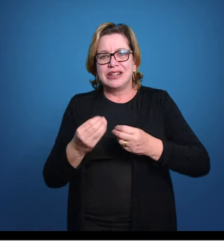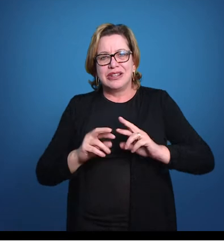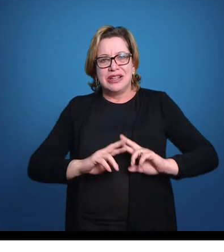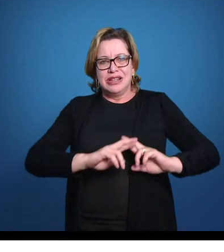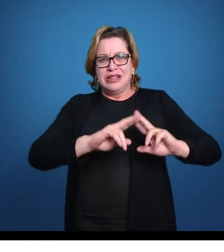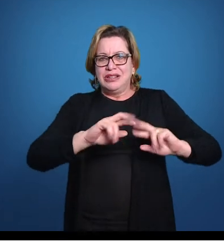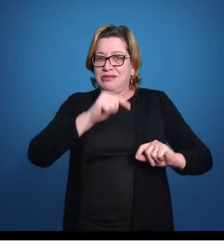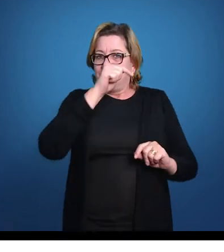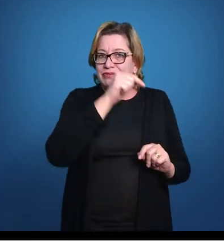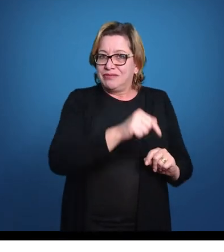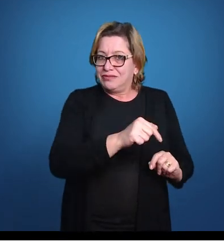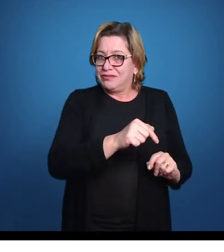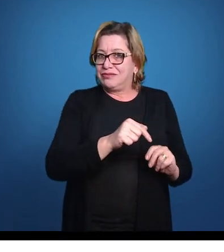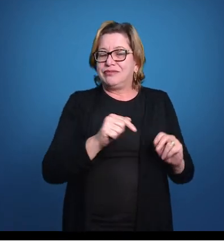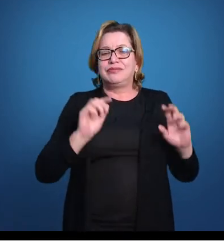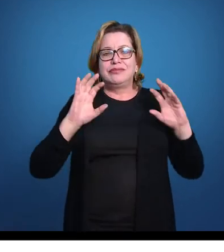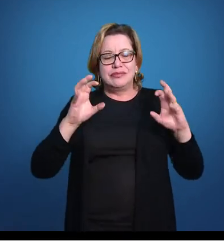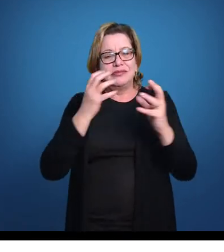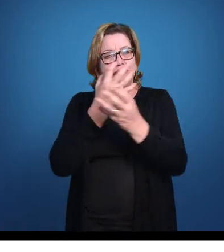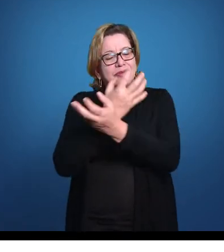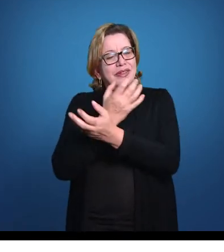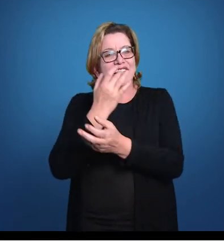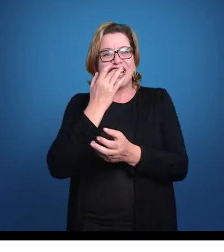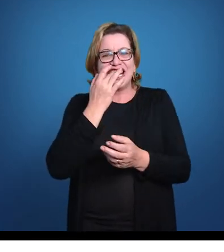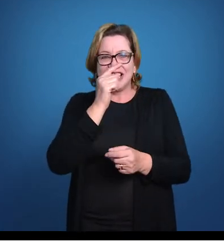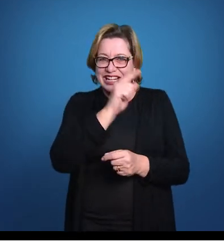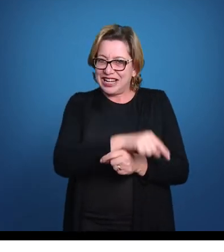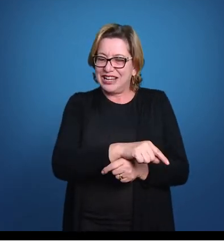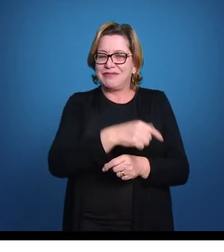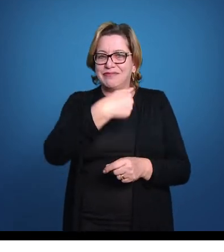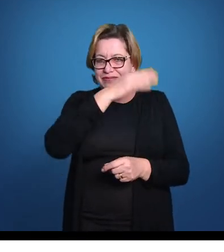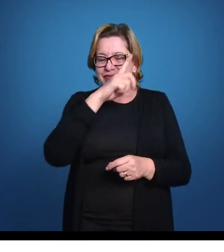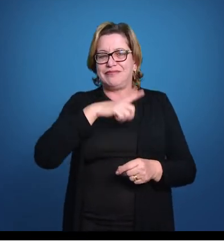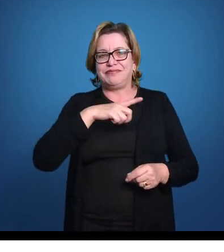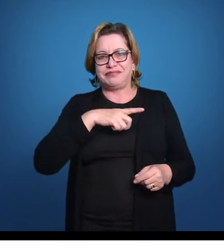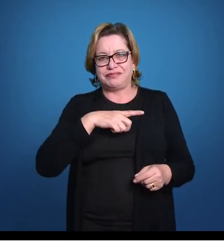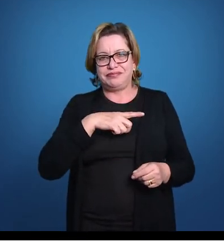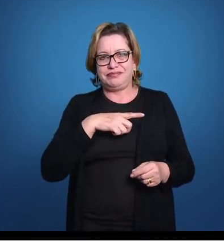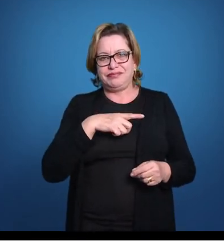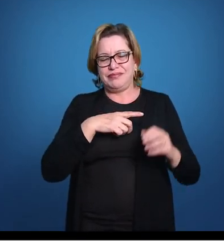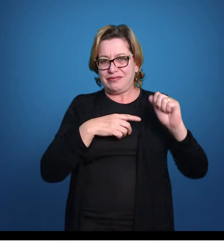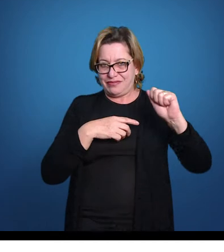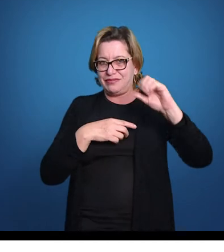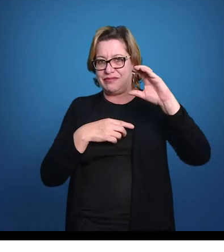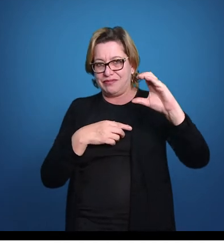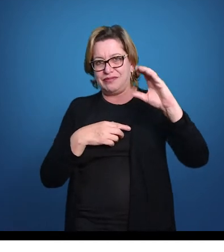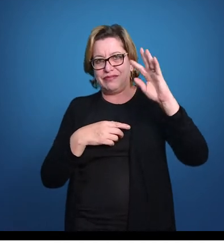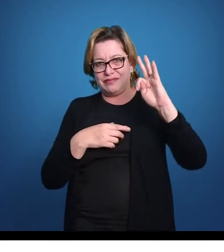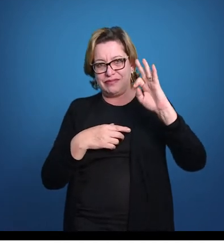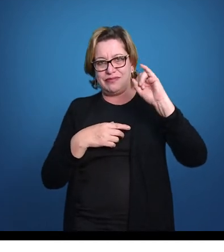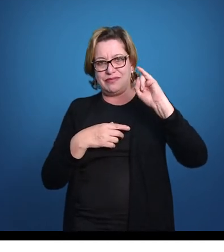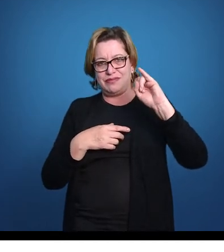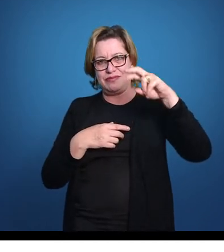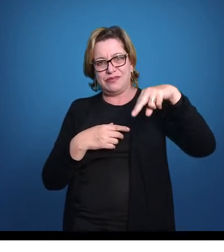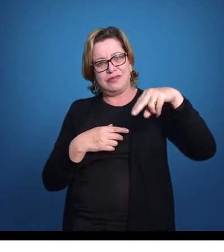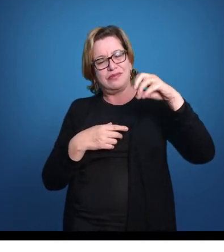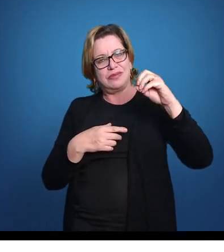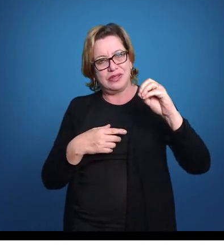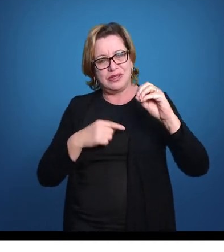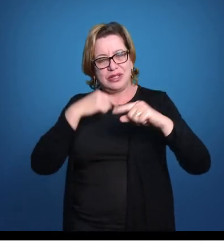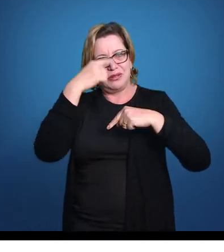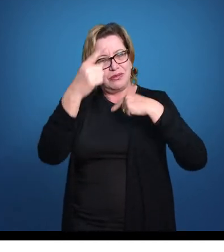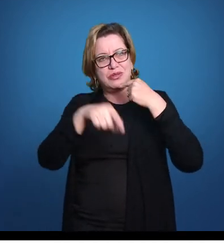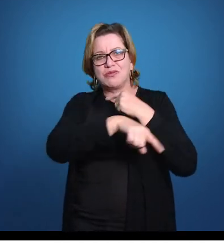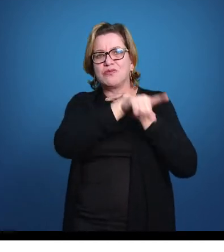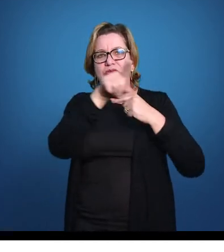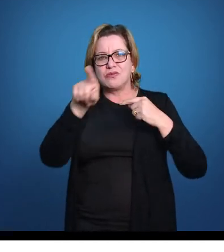diversificação de todos os vertebrados são peixes desse grupo aí do Zactinopterige, com várias linhagens aí que vocês vão